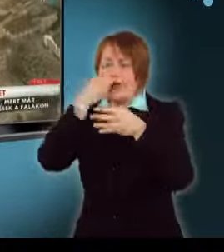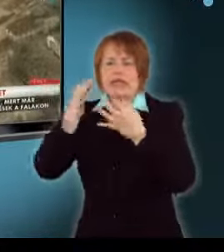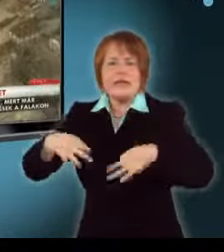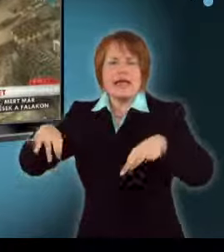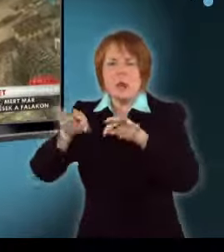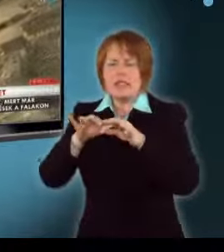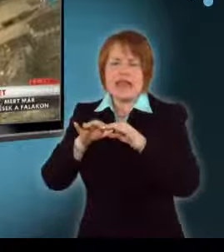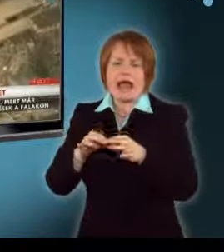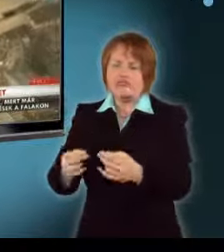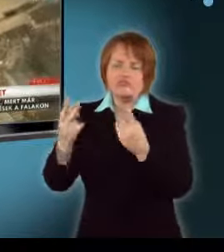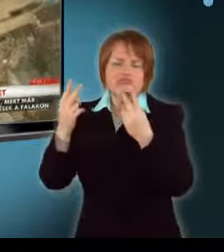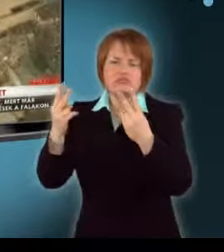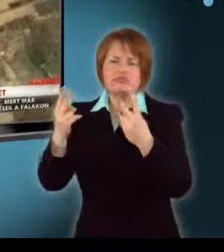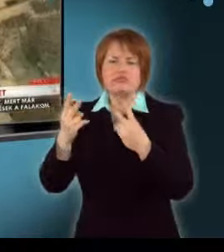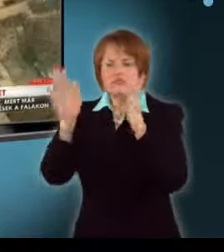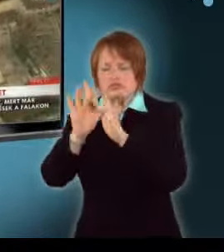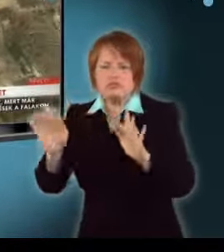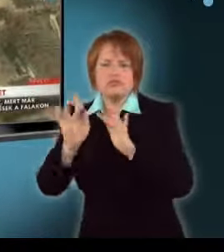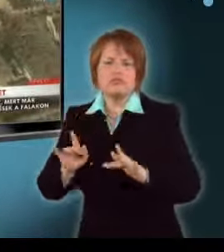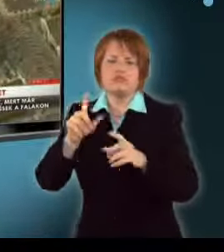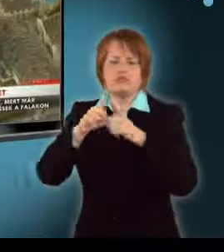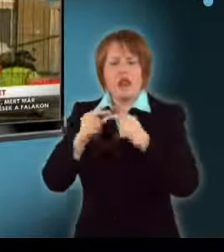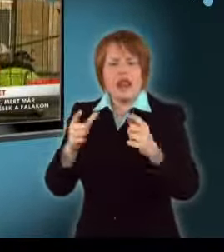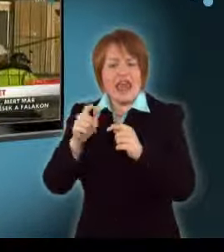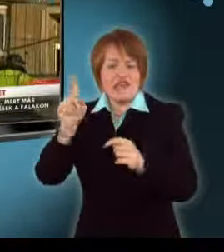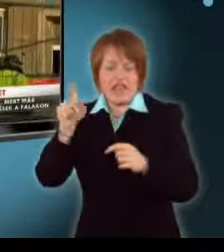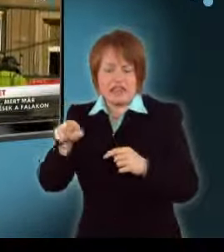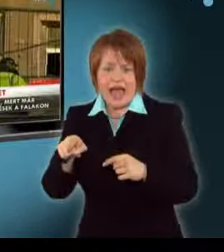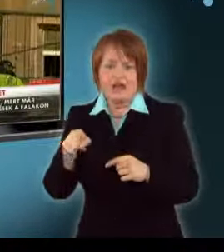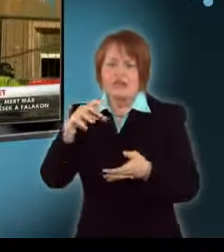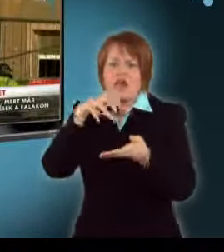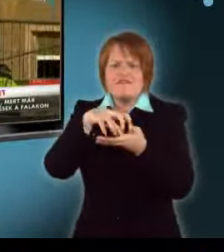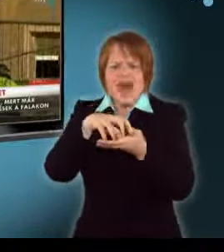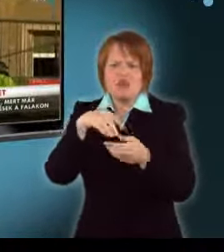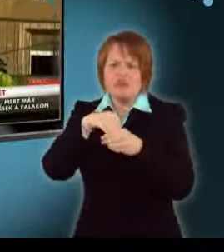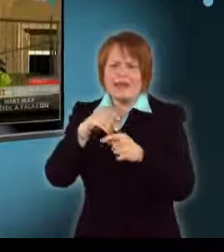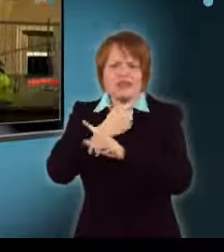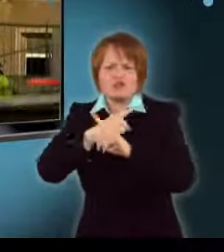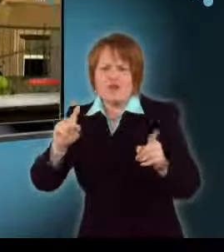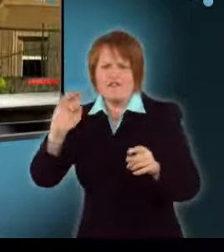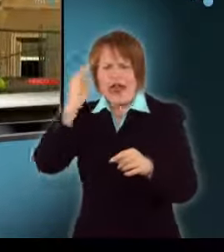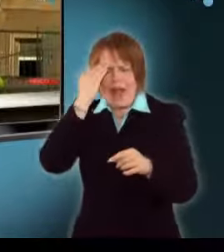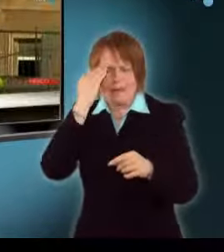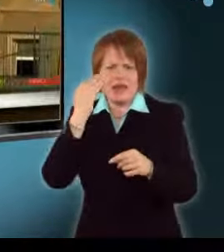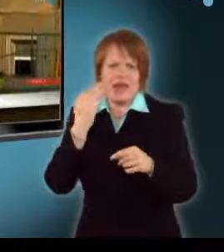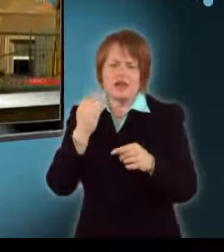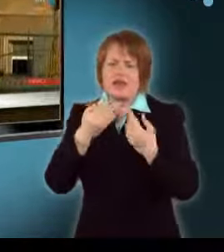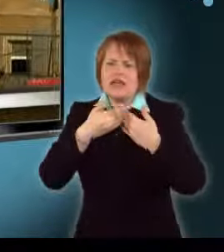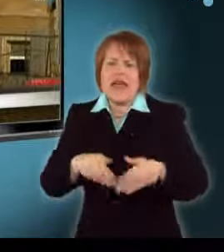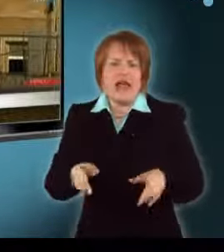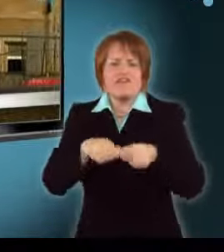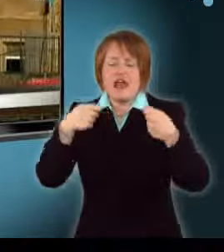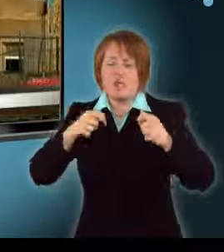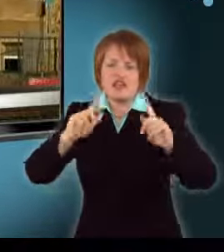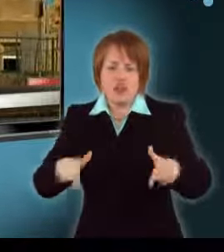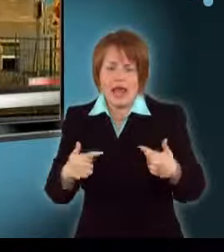legjelentősebb és legnagyobb levéltára volt. A szakértők szerint a város emlékezete veszhetett oda. A károk felbecsülhetetlenek.